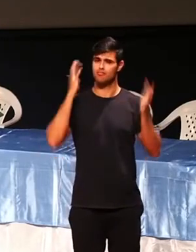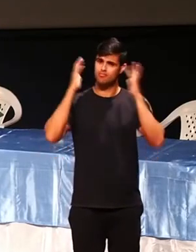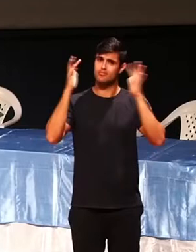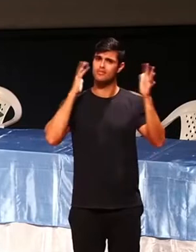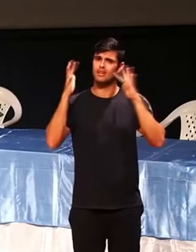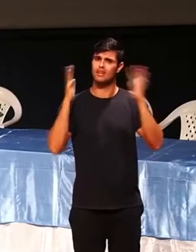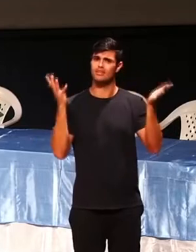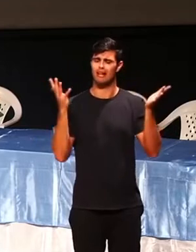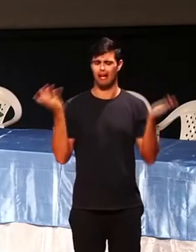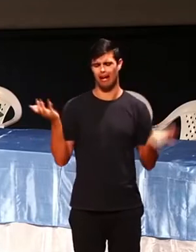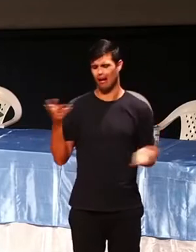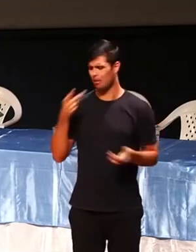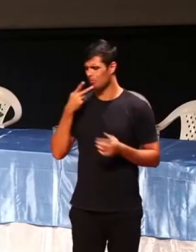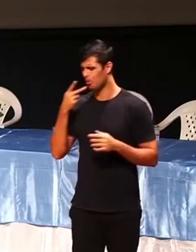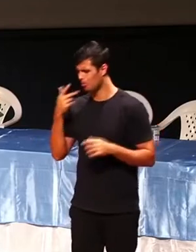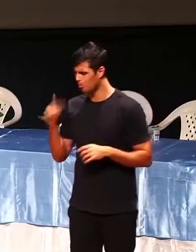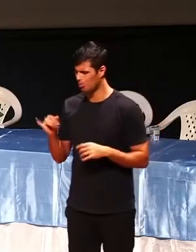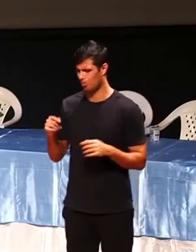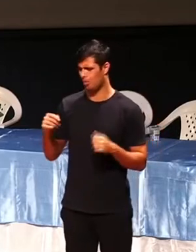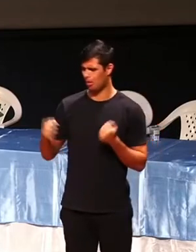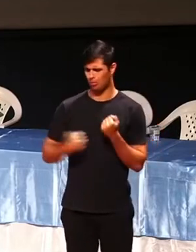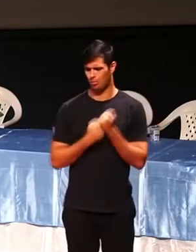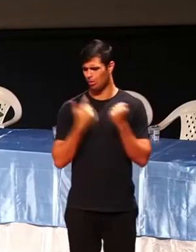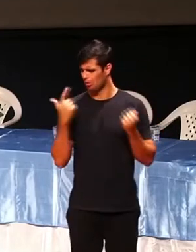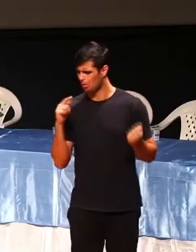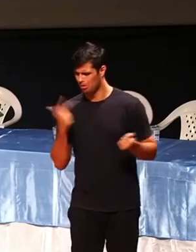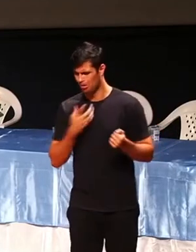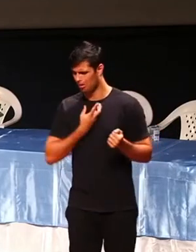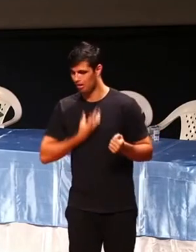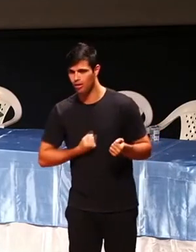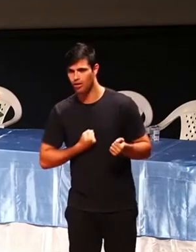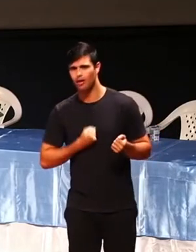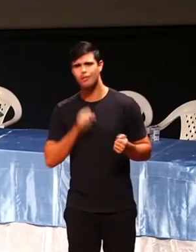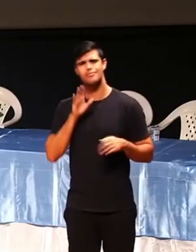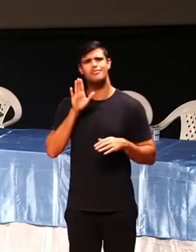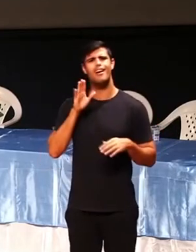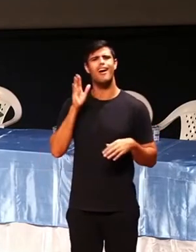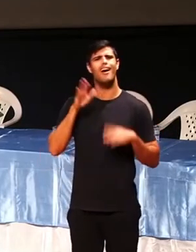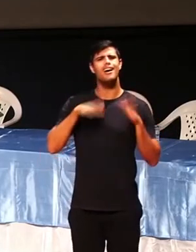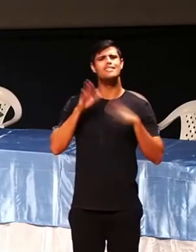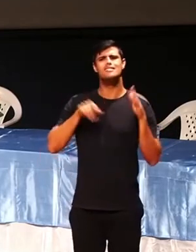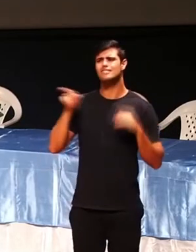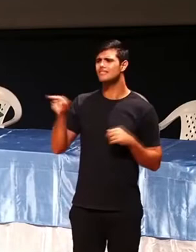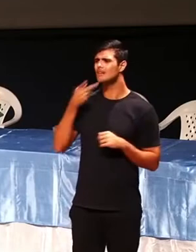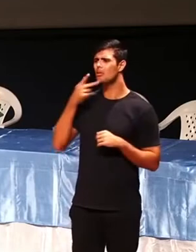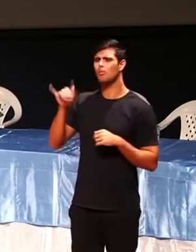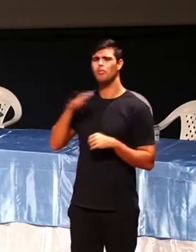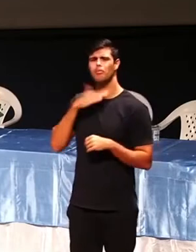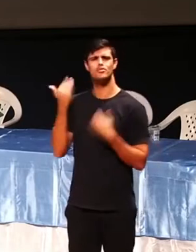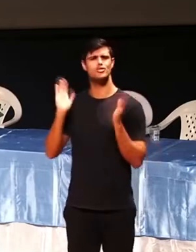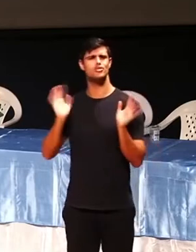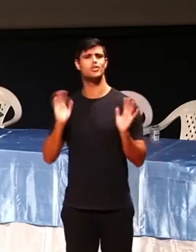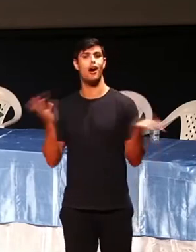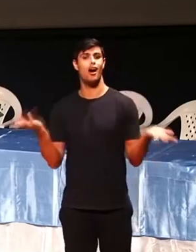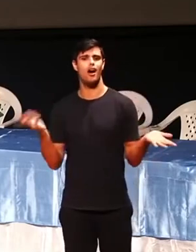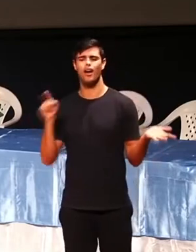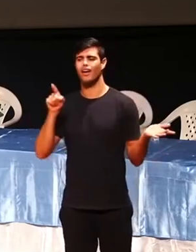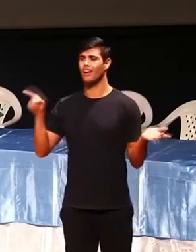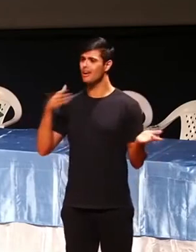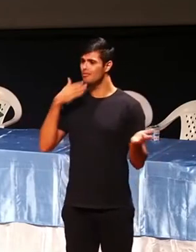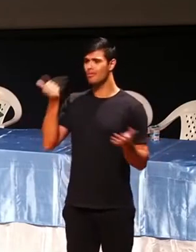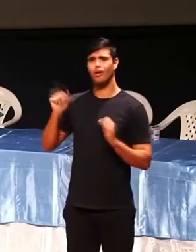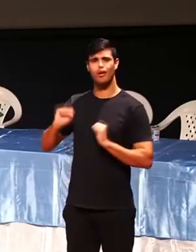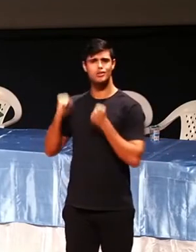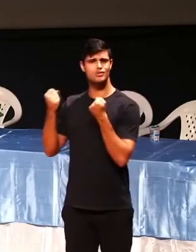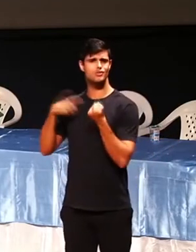já morreu lá. Você está carregando a mágoa dele ainda? Ele fez o melhor dele. Ah, mas minha mãe... Minha mãe não perdoa.